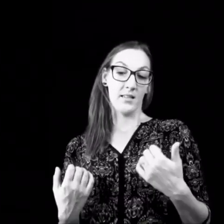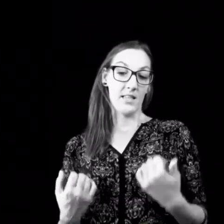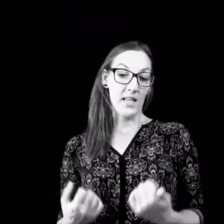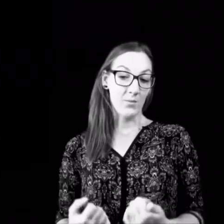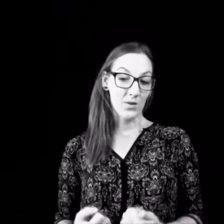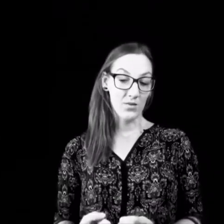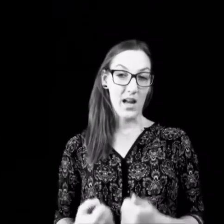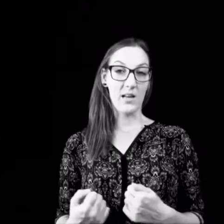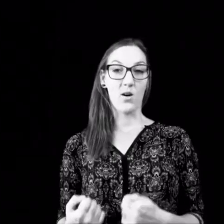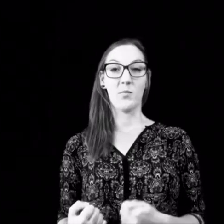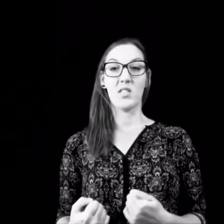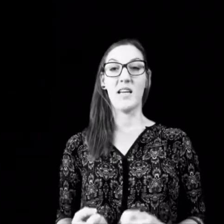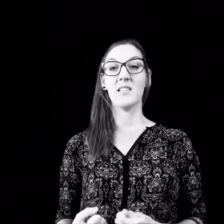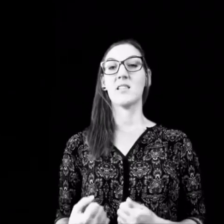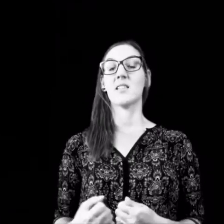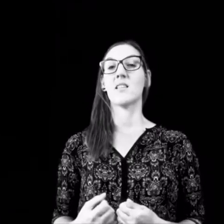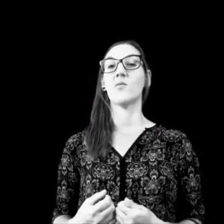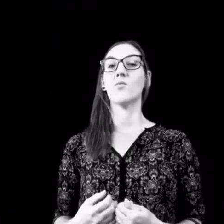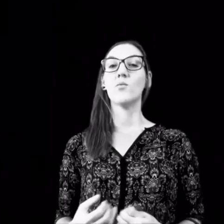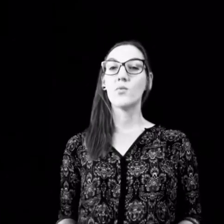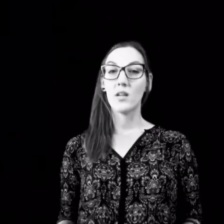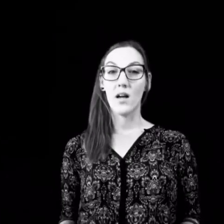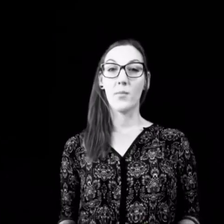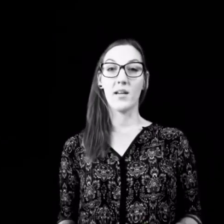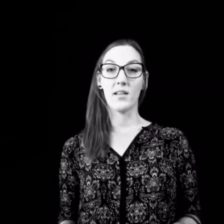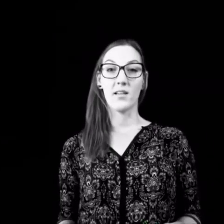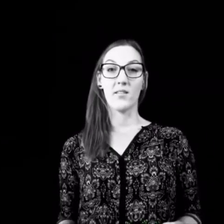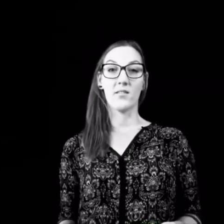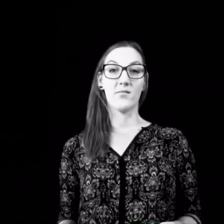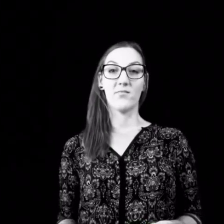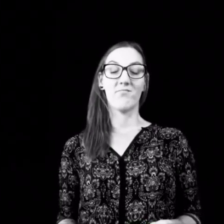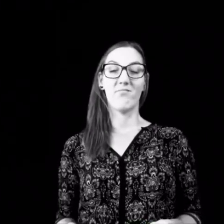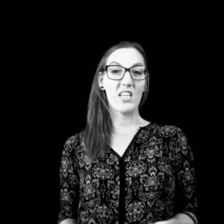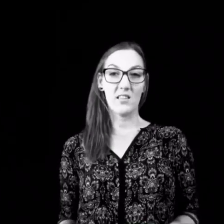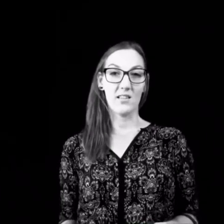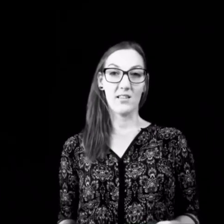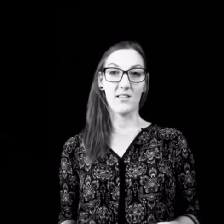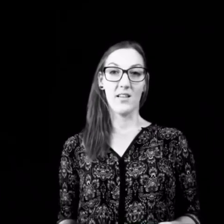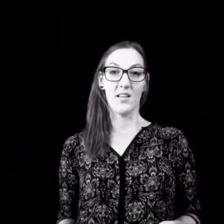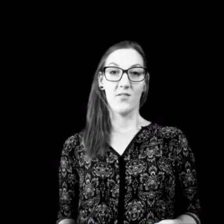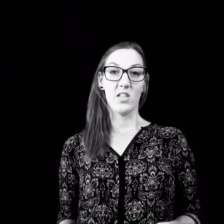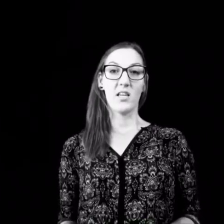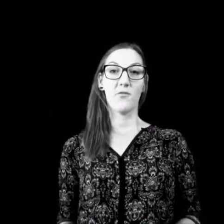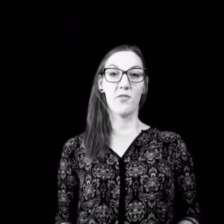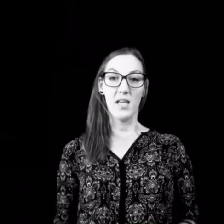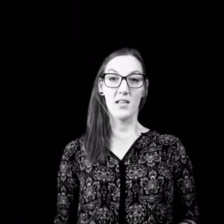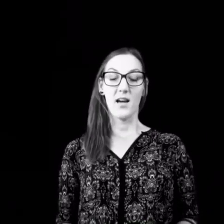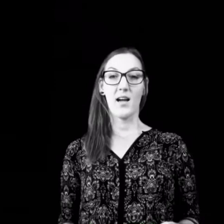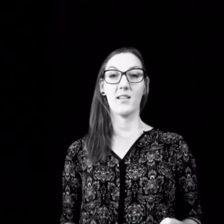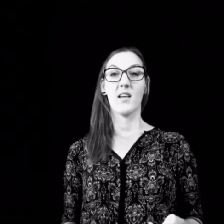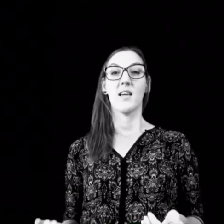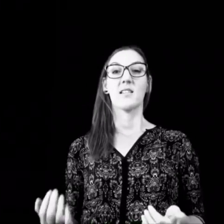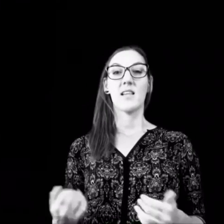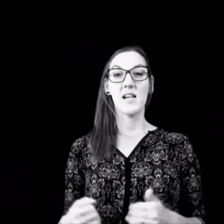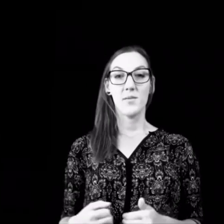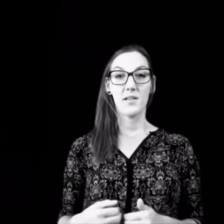Die emotionale Kompetenz ist eine unglaublich wichtige Fähigkeit, selber